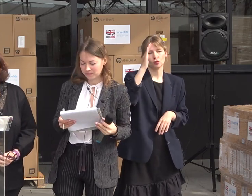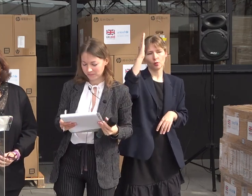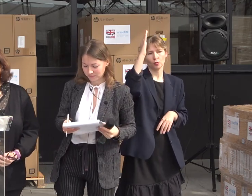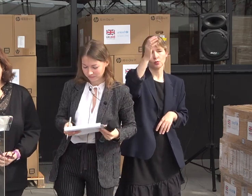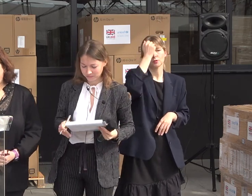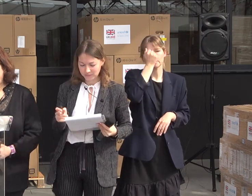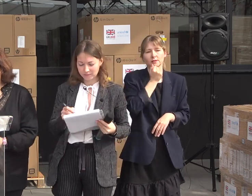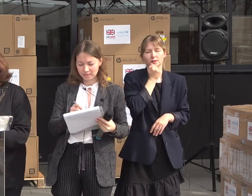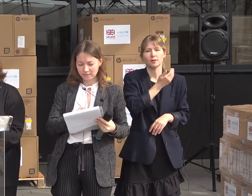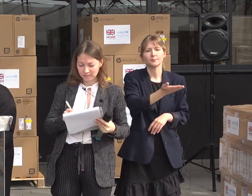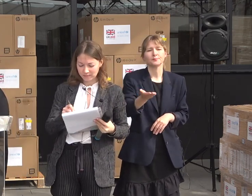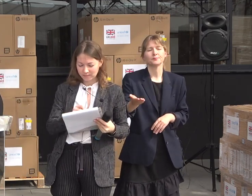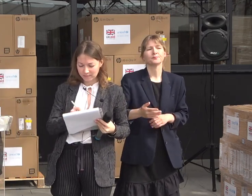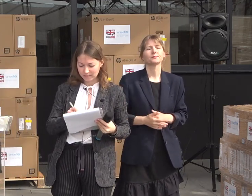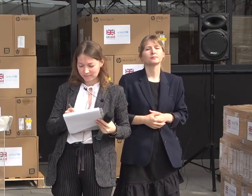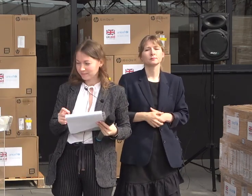mulțumesc!